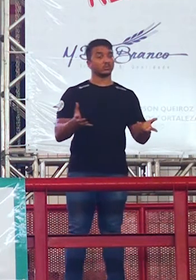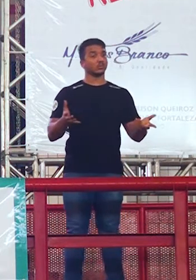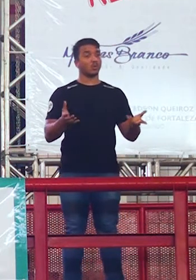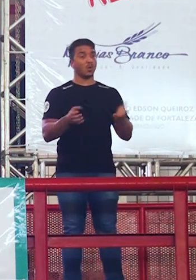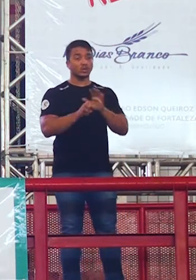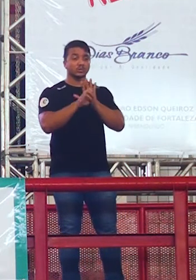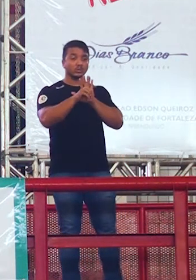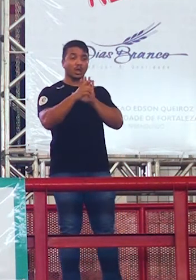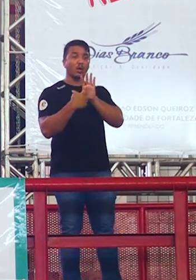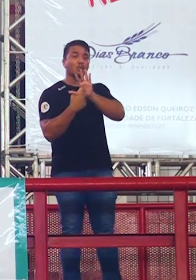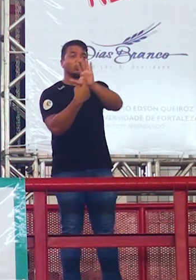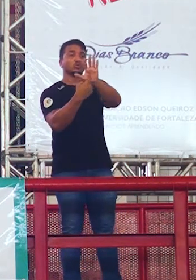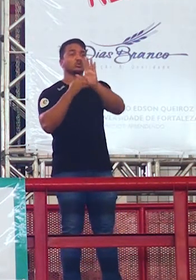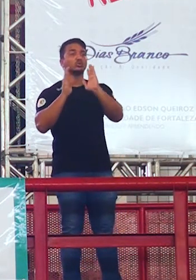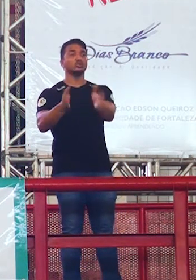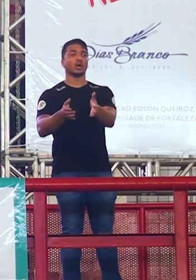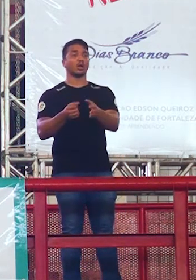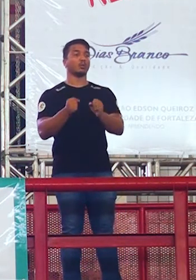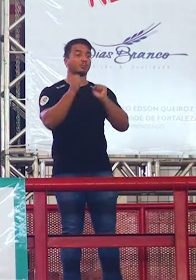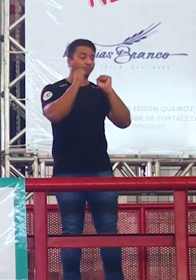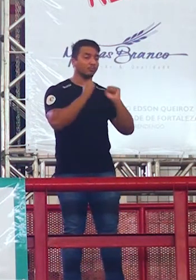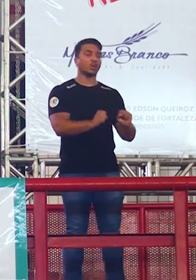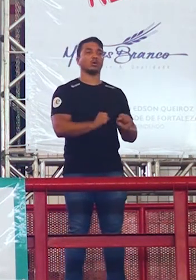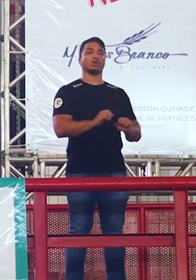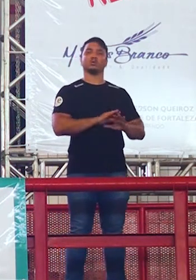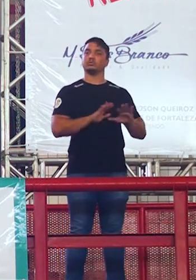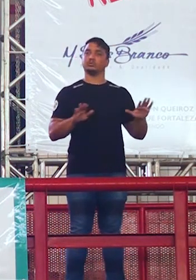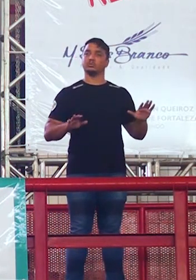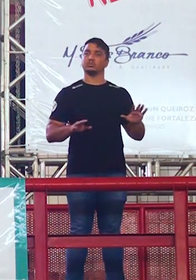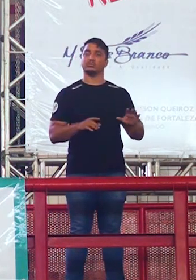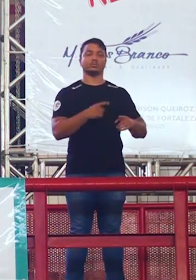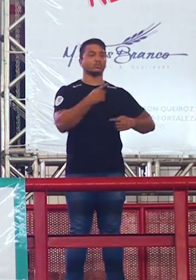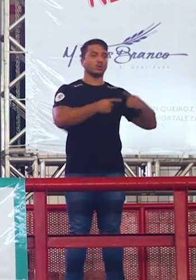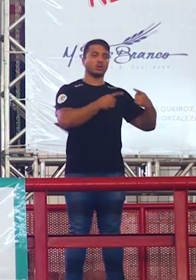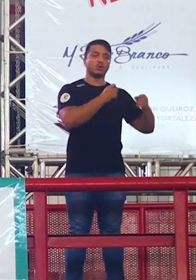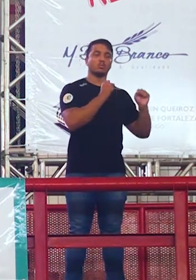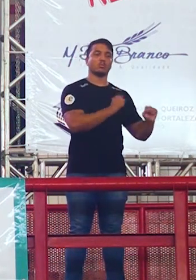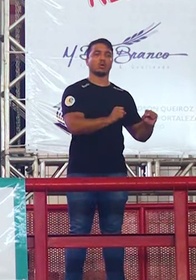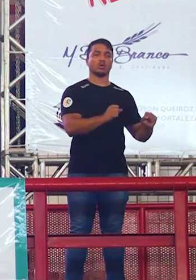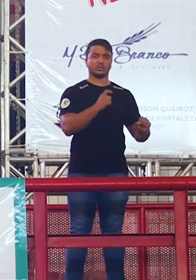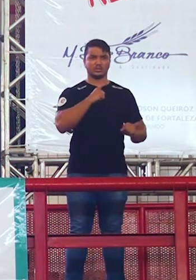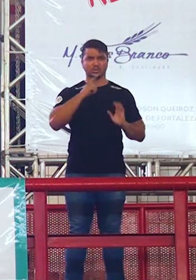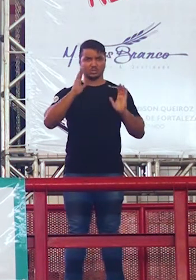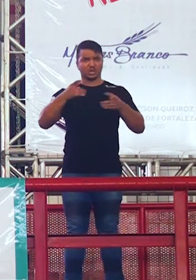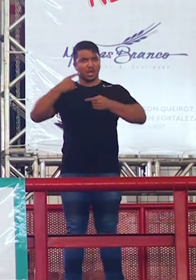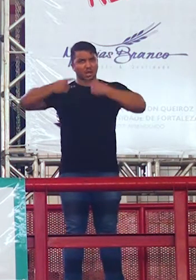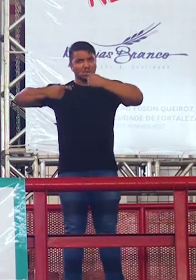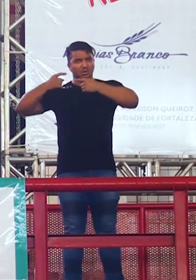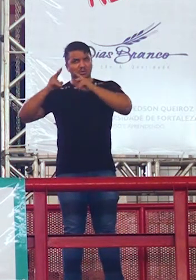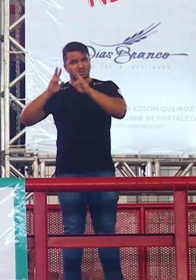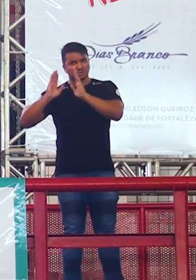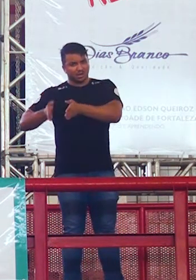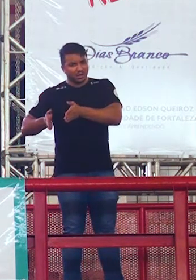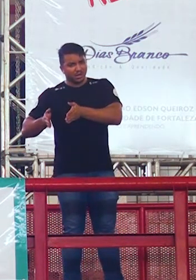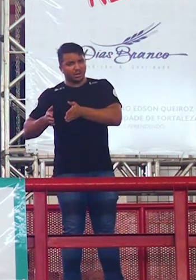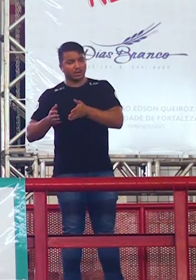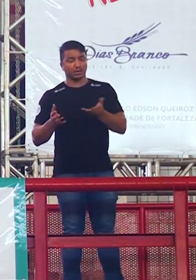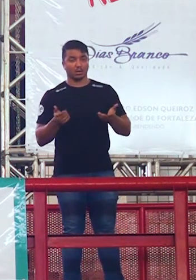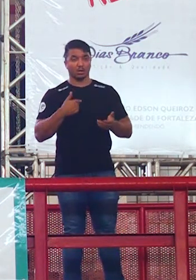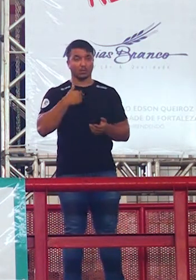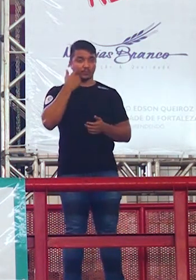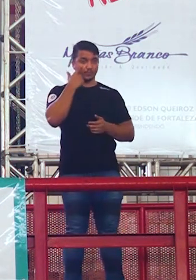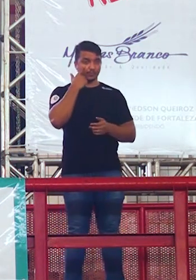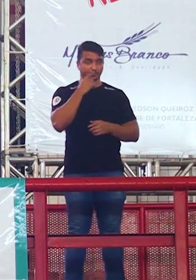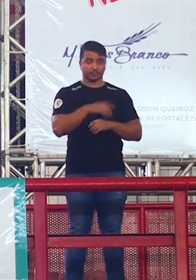se eu mostrei nesse instante que está no edital deles professor Dionísio já caiu alguma vez tema político? Eu já